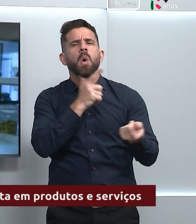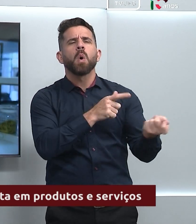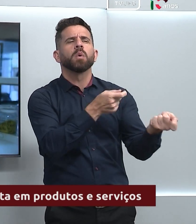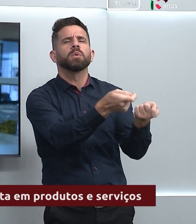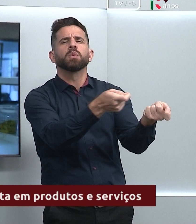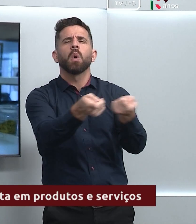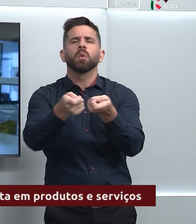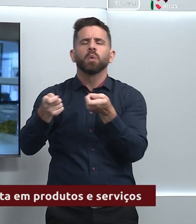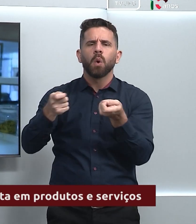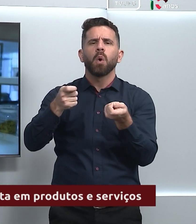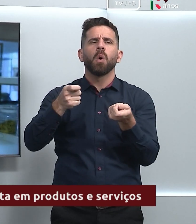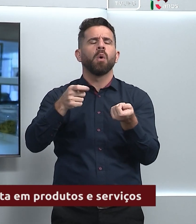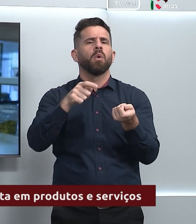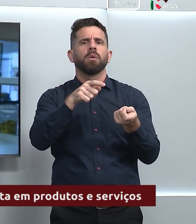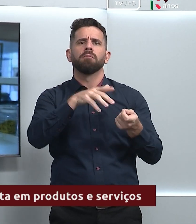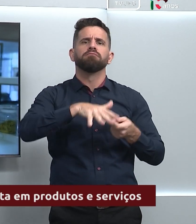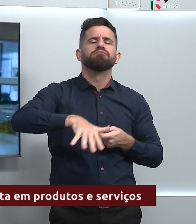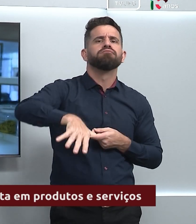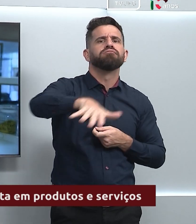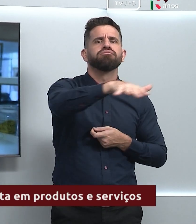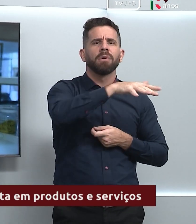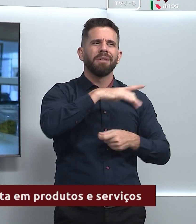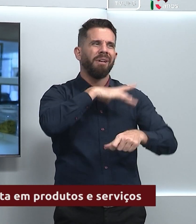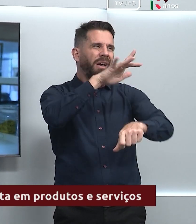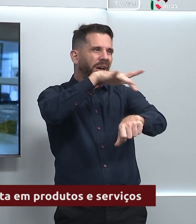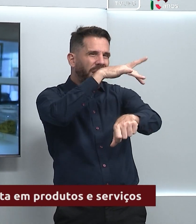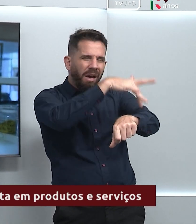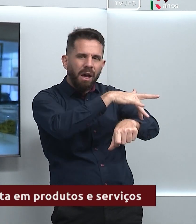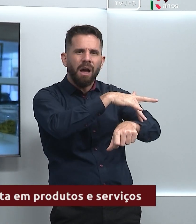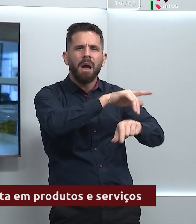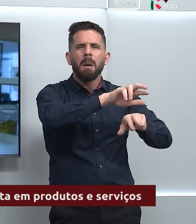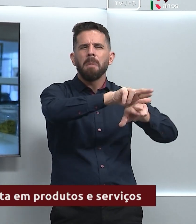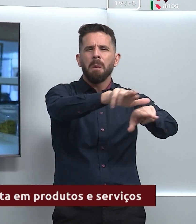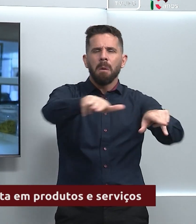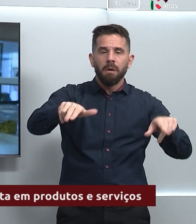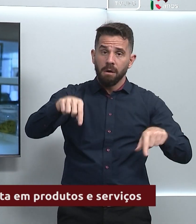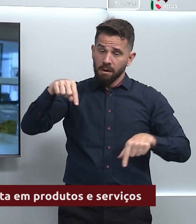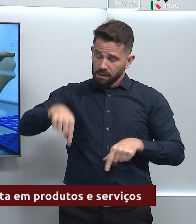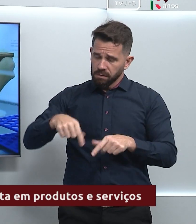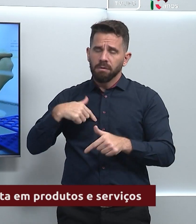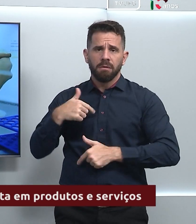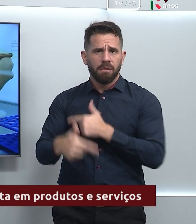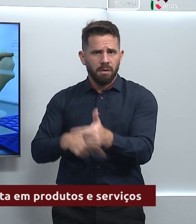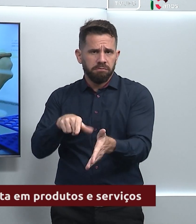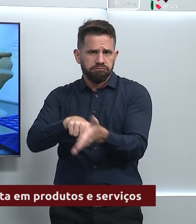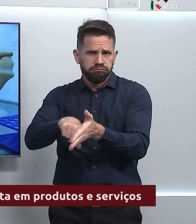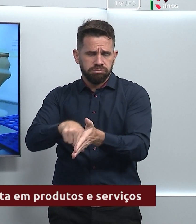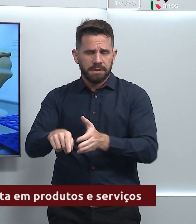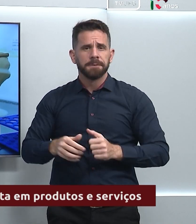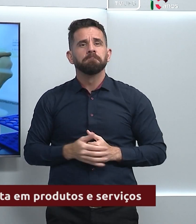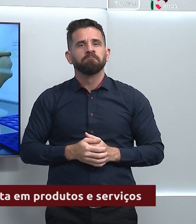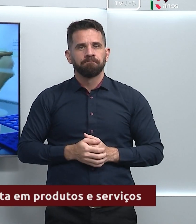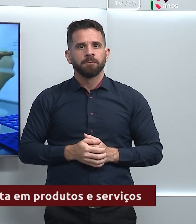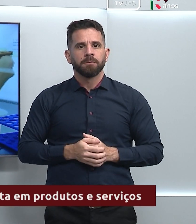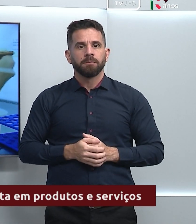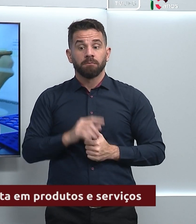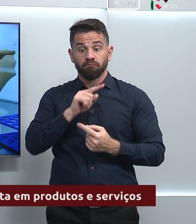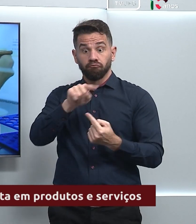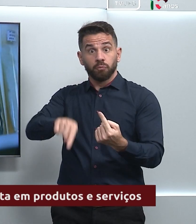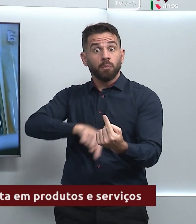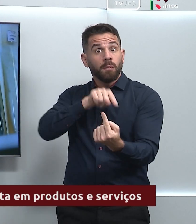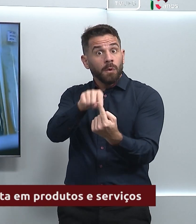desses insetos, desses artrópodes, que é o trabalho que a gente desenvolve mesmo aqui no laboratório. Com o objetivo de desenvolver